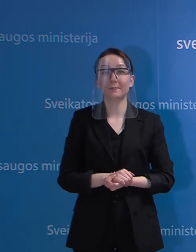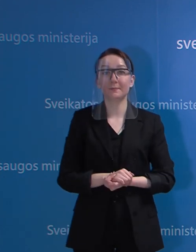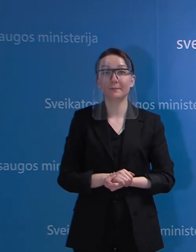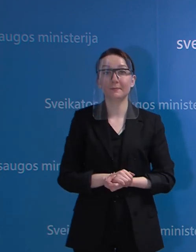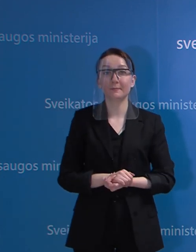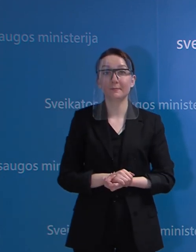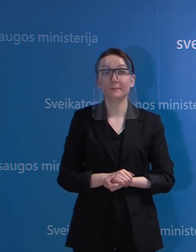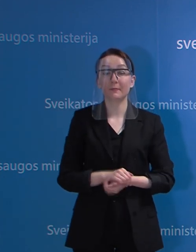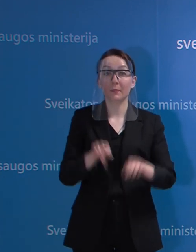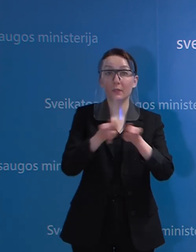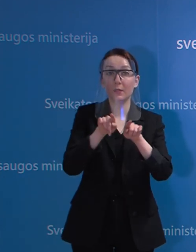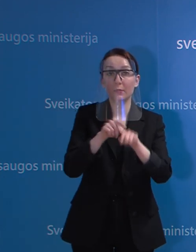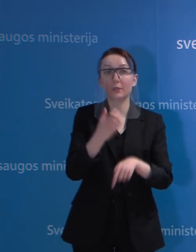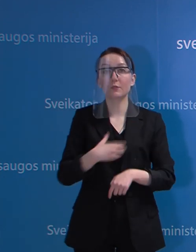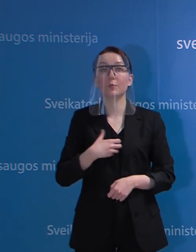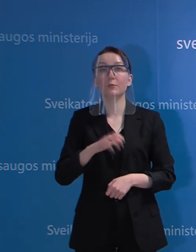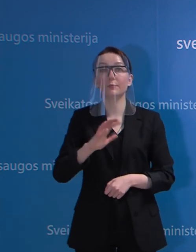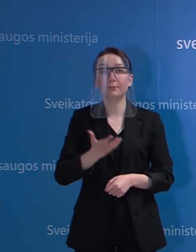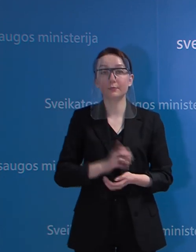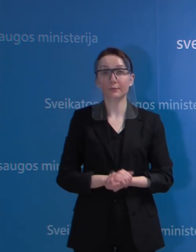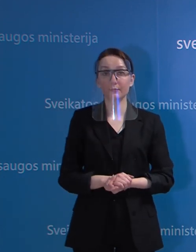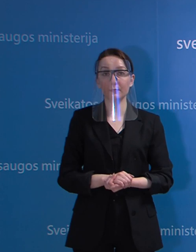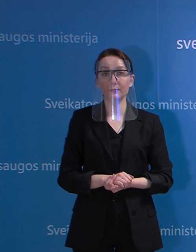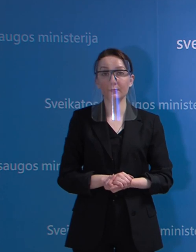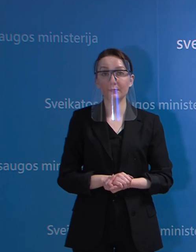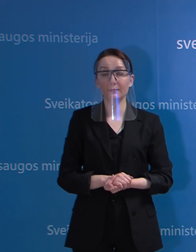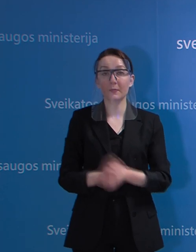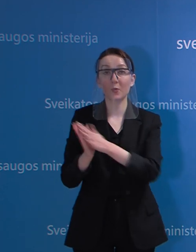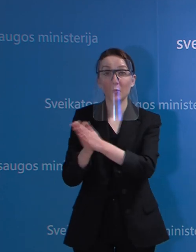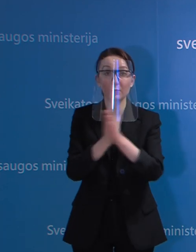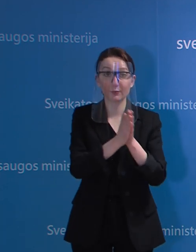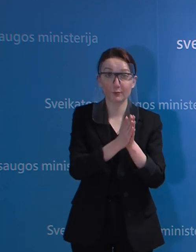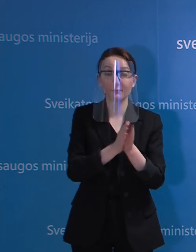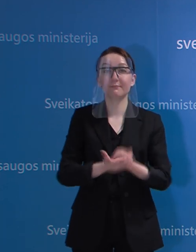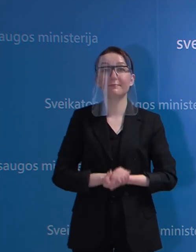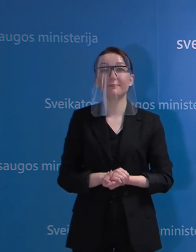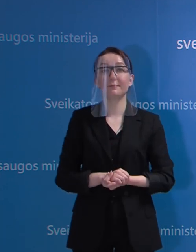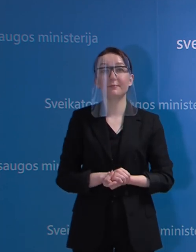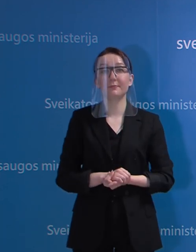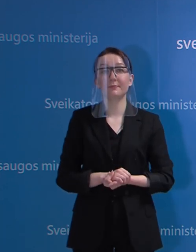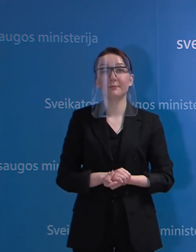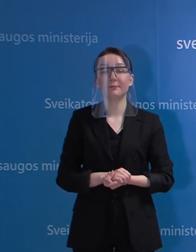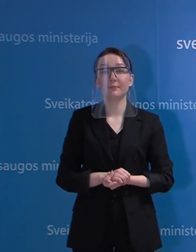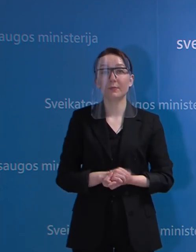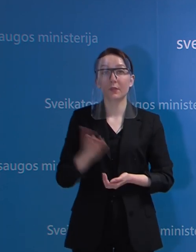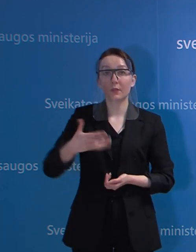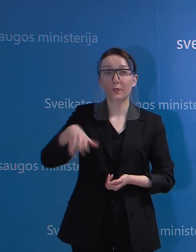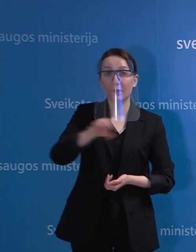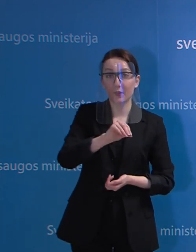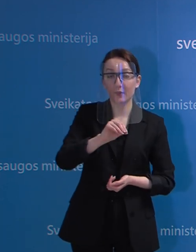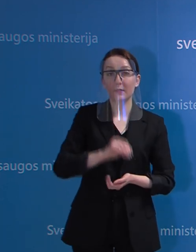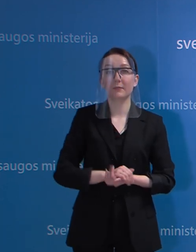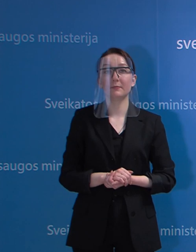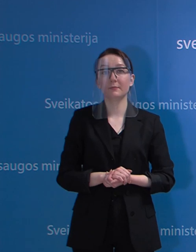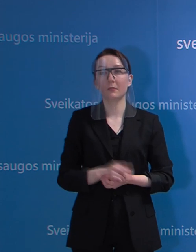Kas dar yra labai svarbu paminėti, ką norėčiau paprašyti, tai, na, visi, matyt,